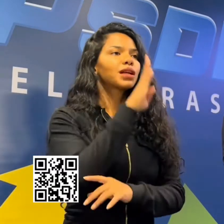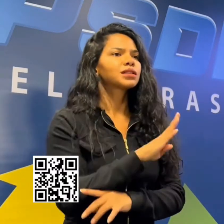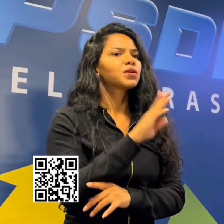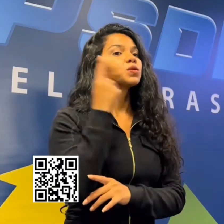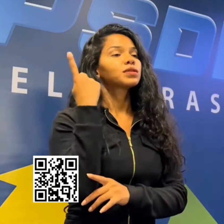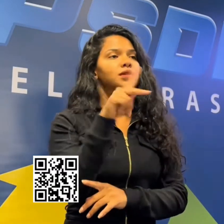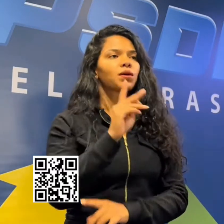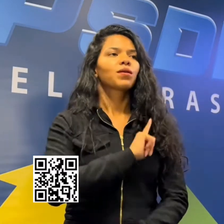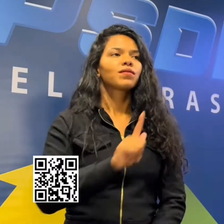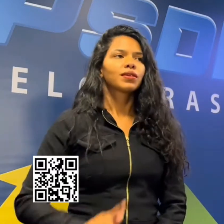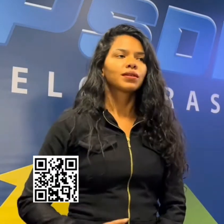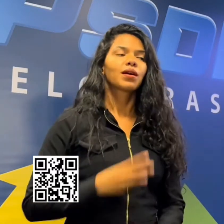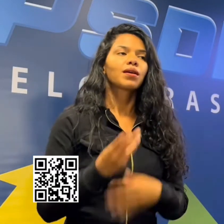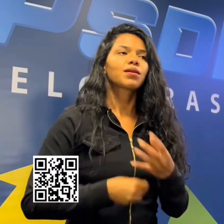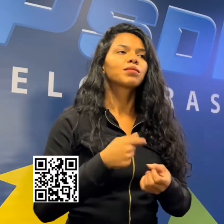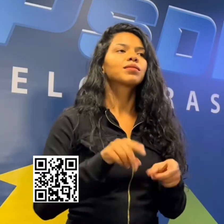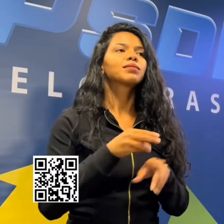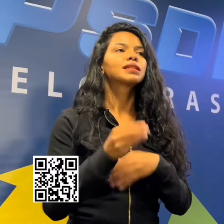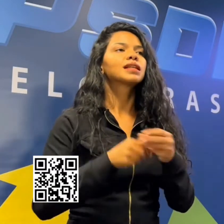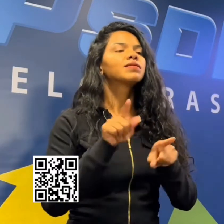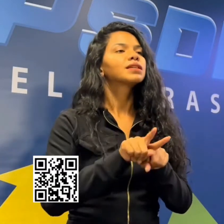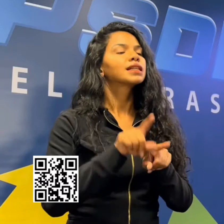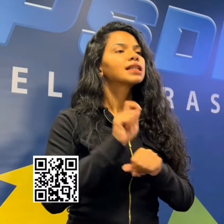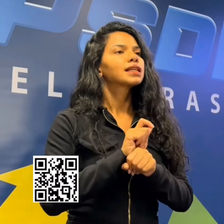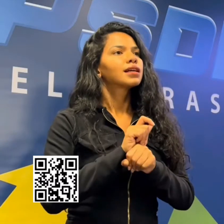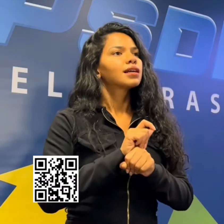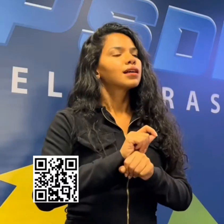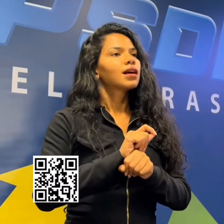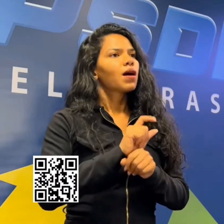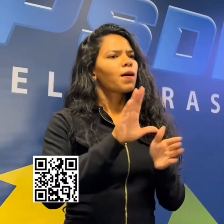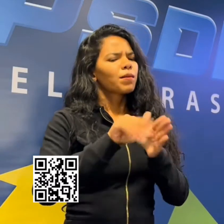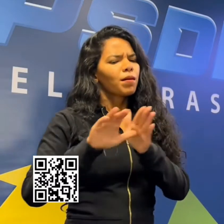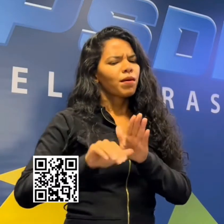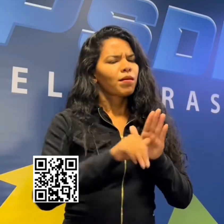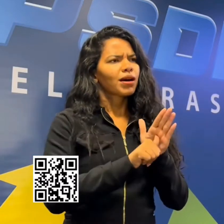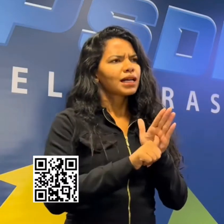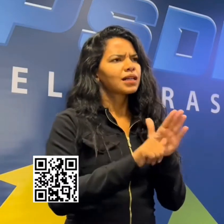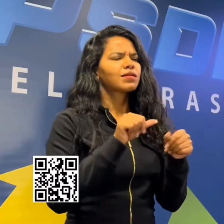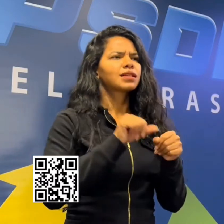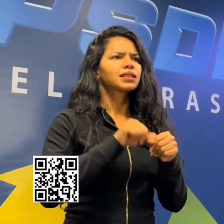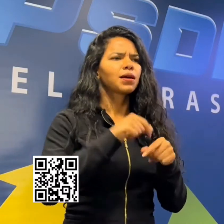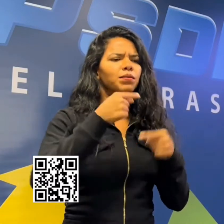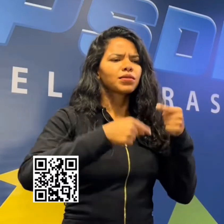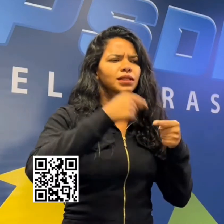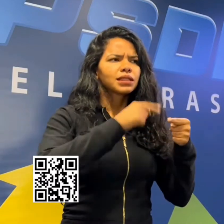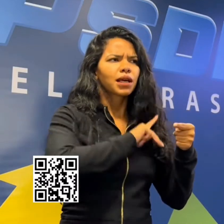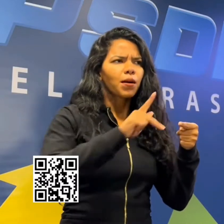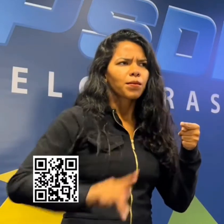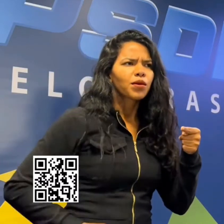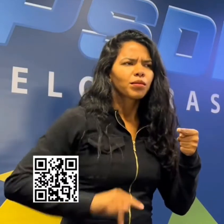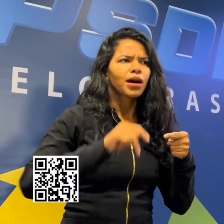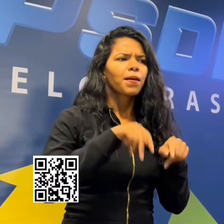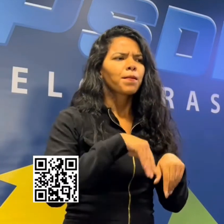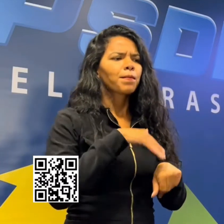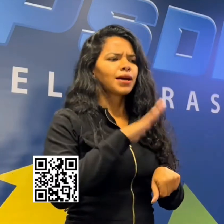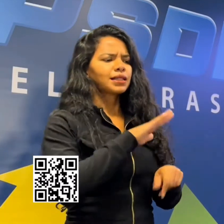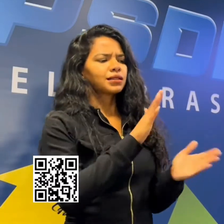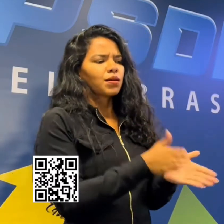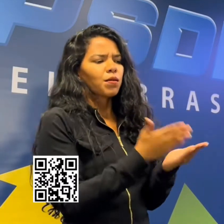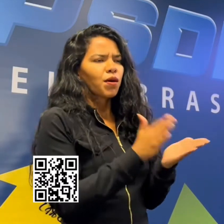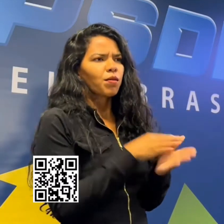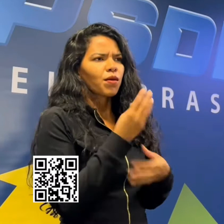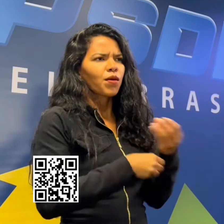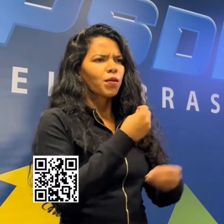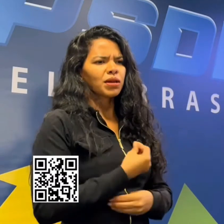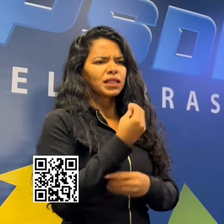seu governo. A moralidade convertida em roubalheira, fazer políticas públicas para os mais pobres não dá o direito a quem quer